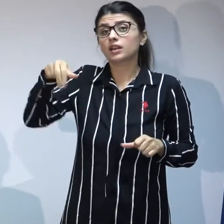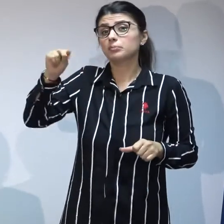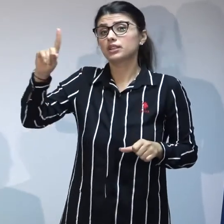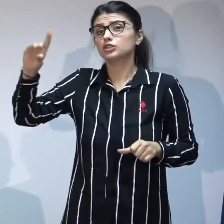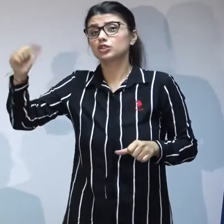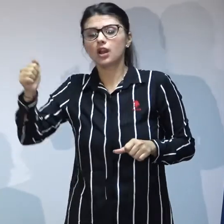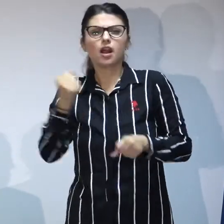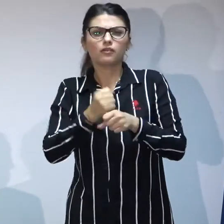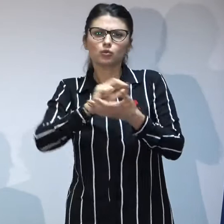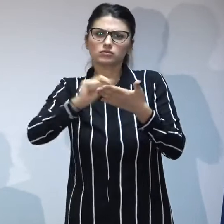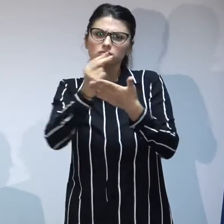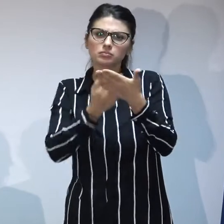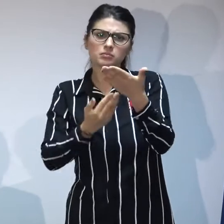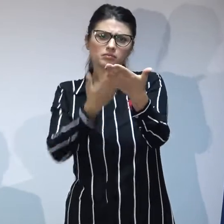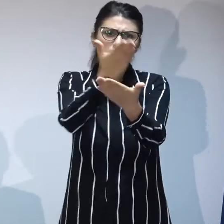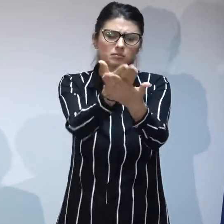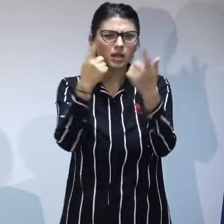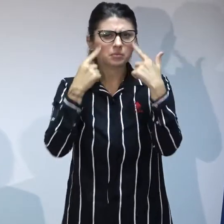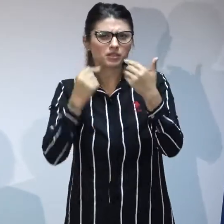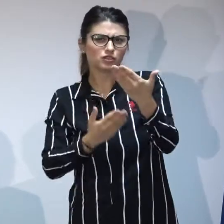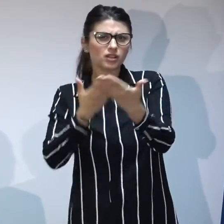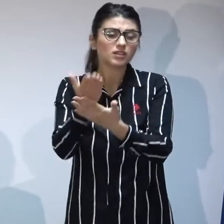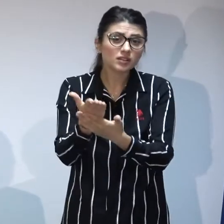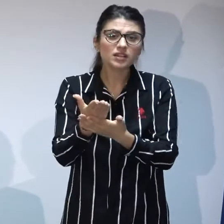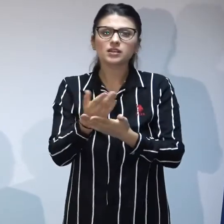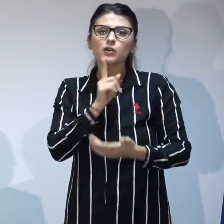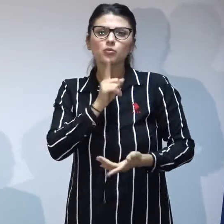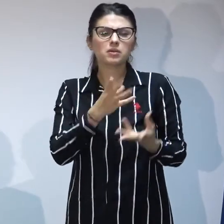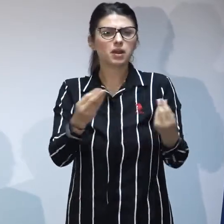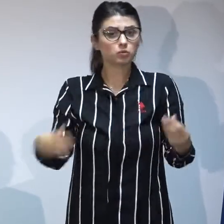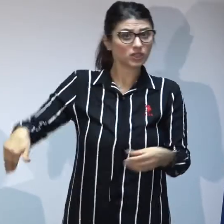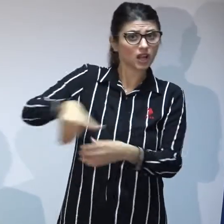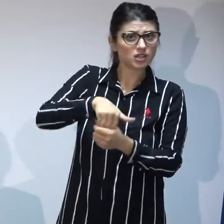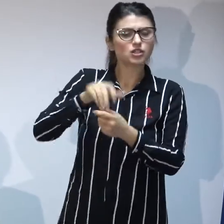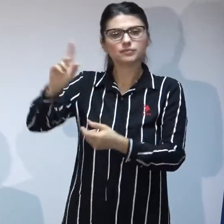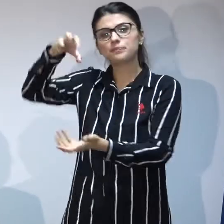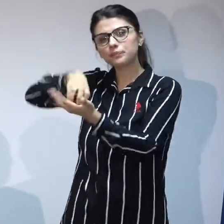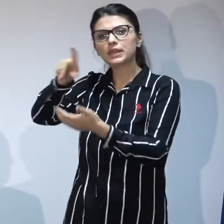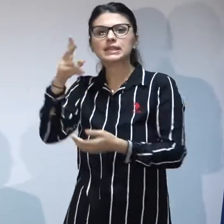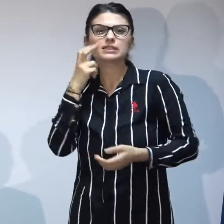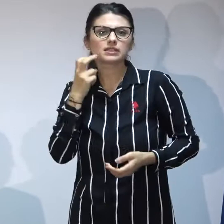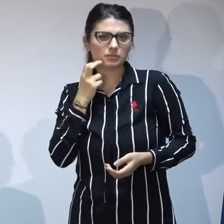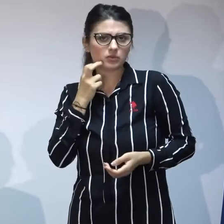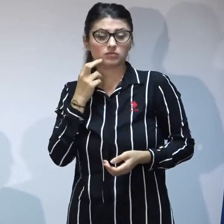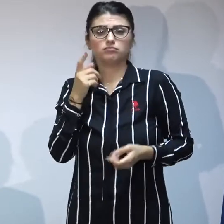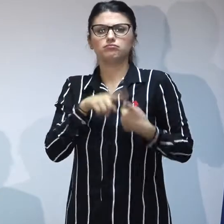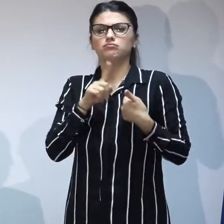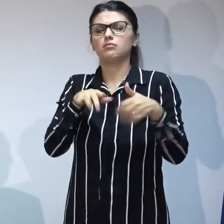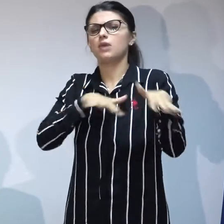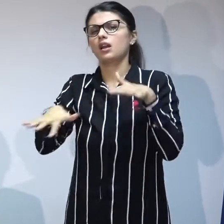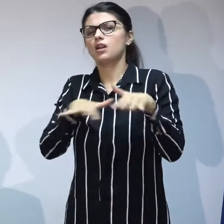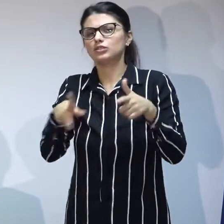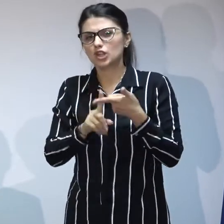plângere penală pe numele mai multor angajați din cadrul DGASPC Sibiu, manager de caz,